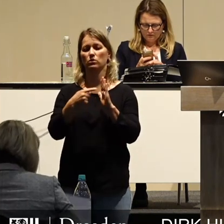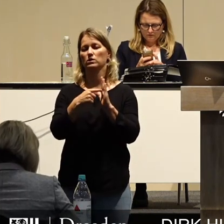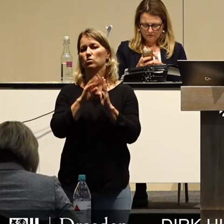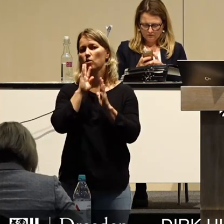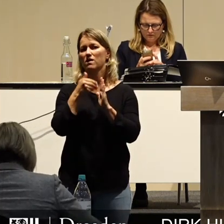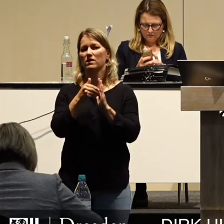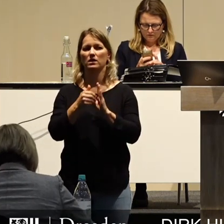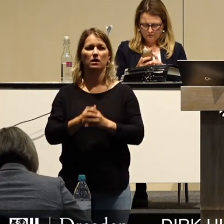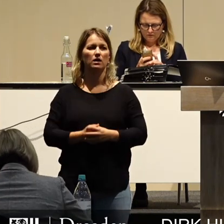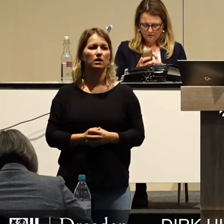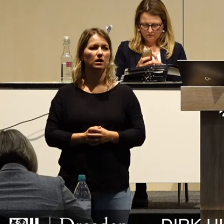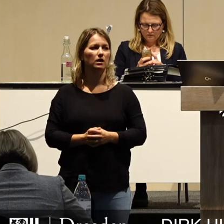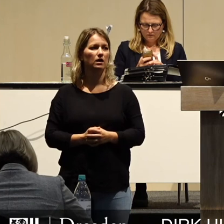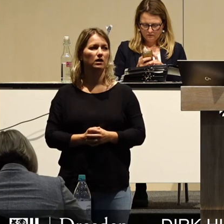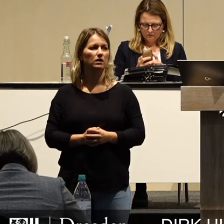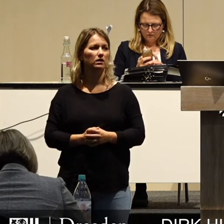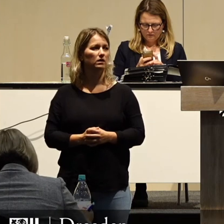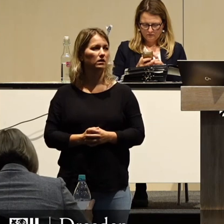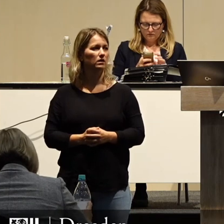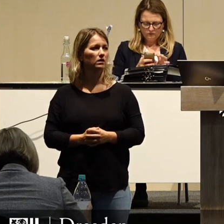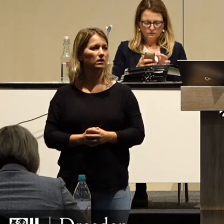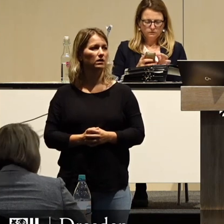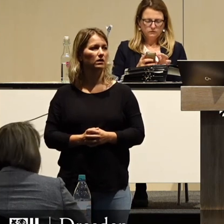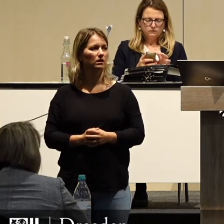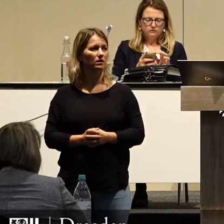Herr Schmählich.